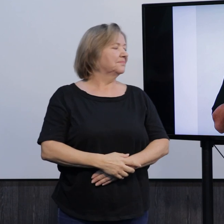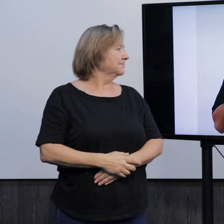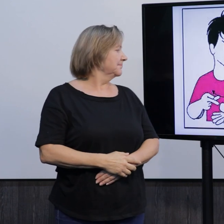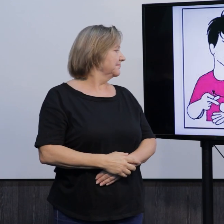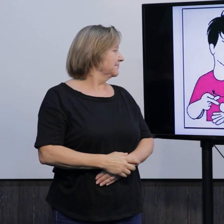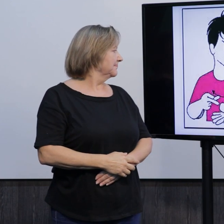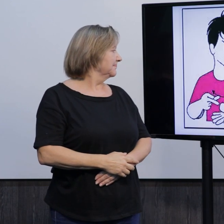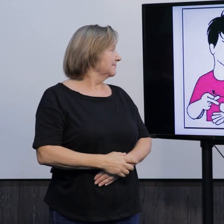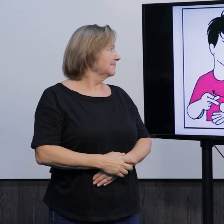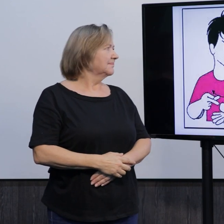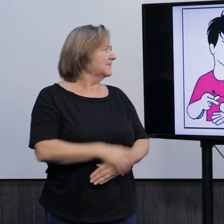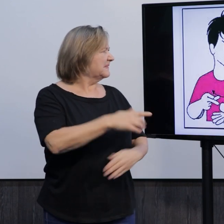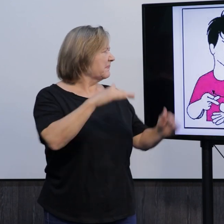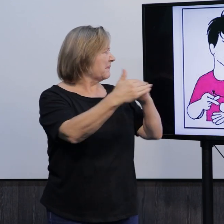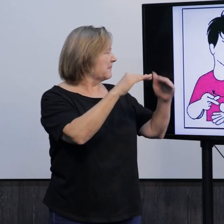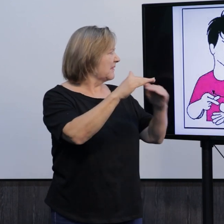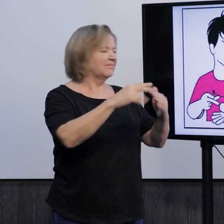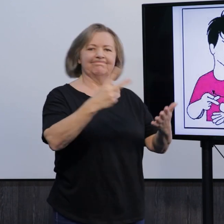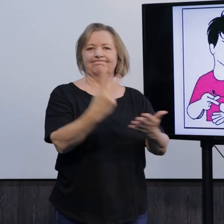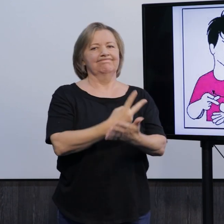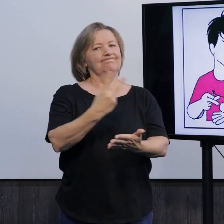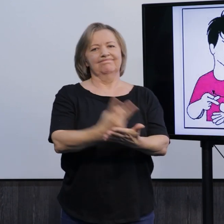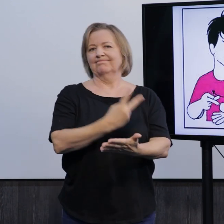errado,